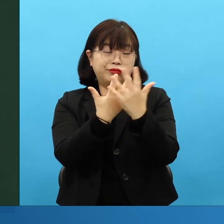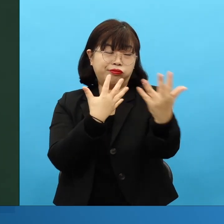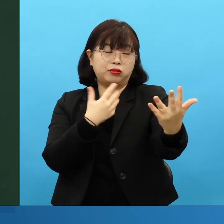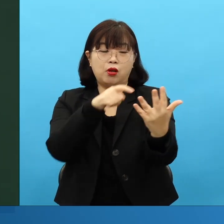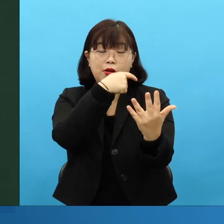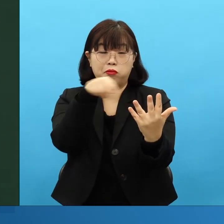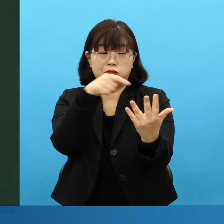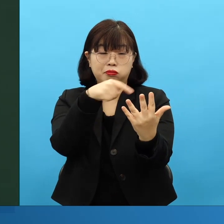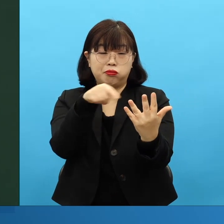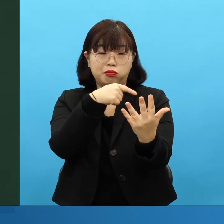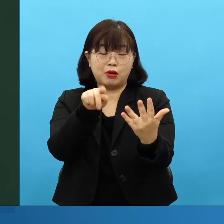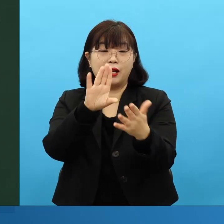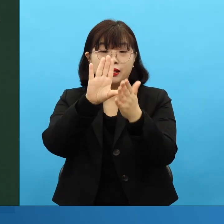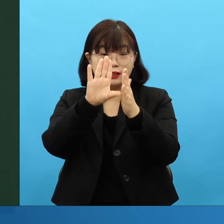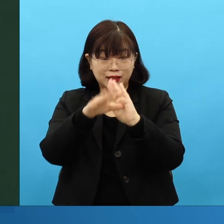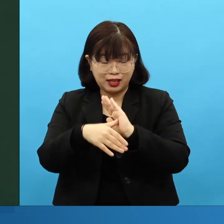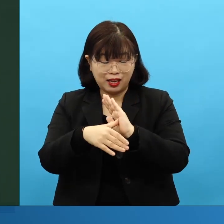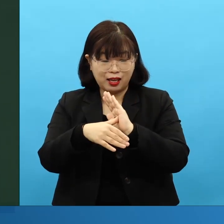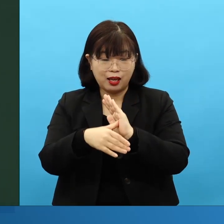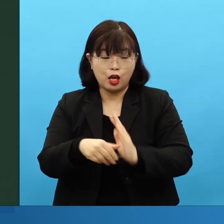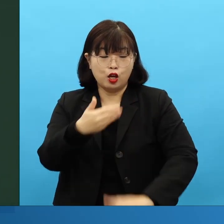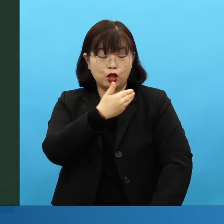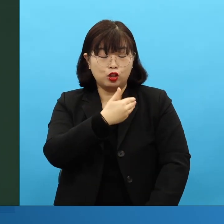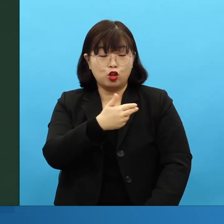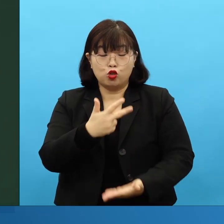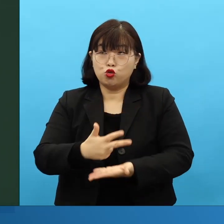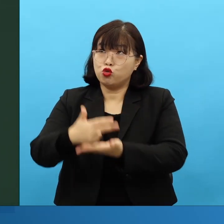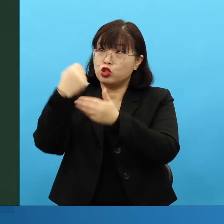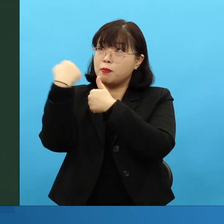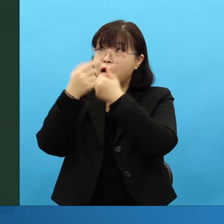따라 기도하지 말고, 그의 나라와 그의 의의를 구해라.